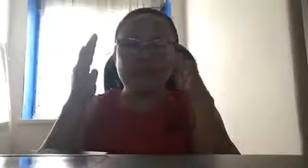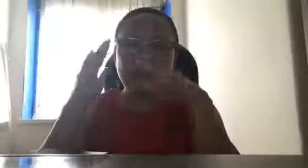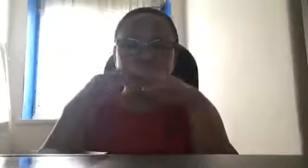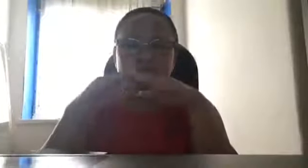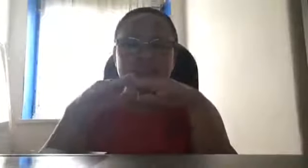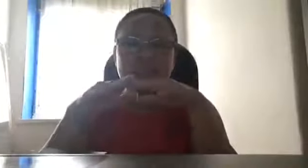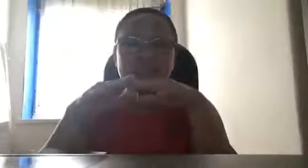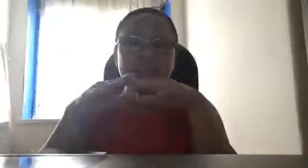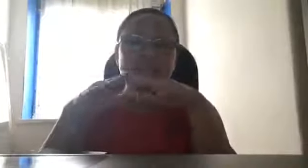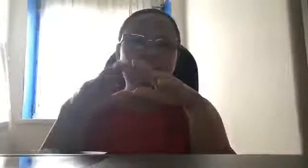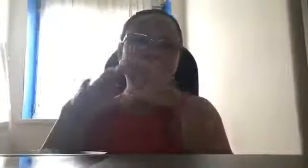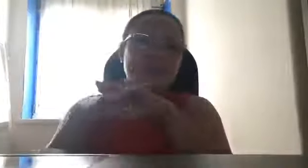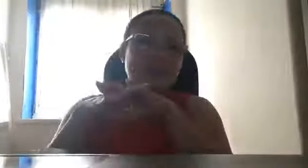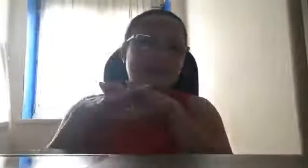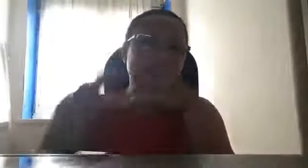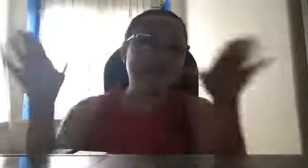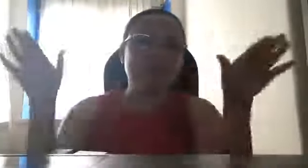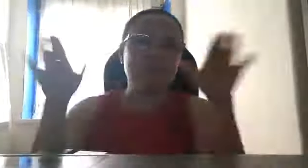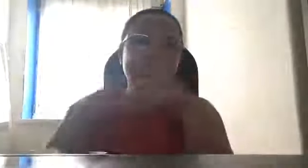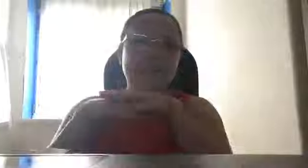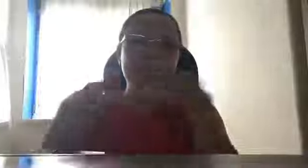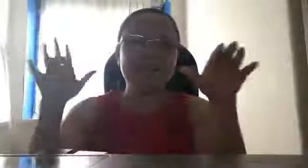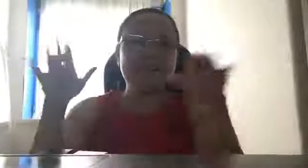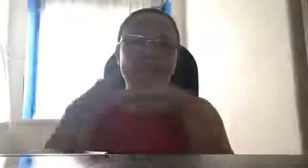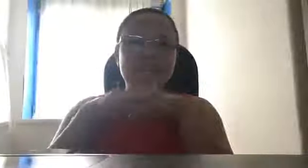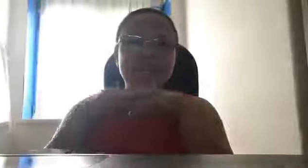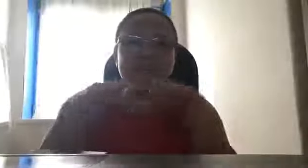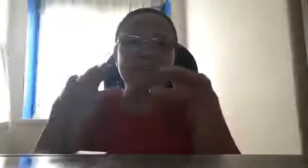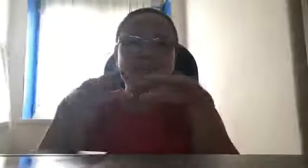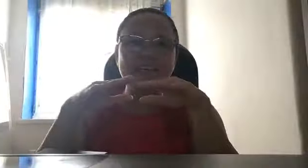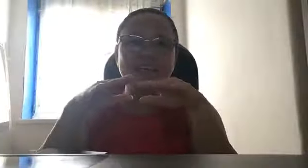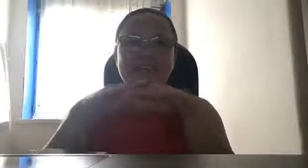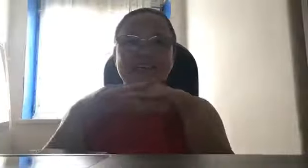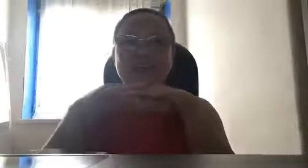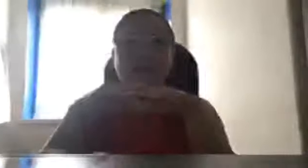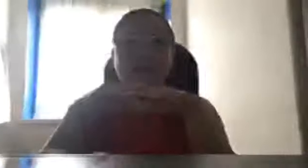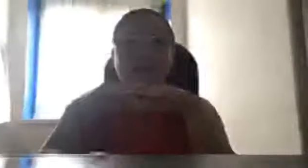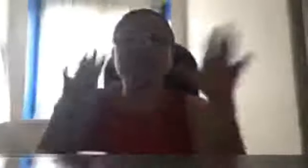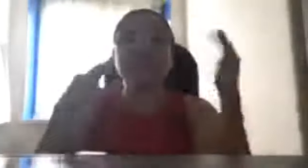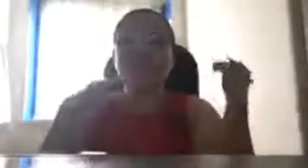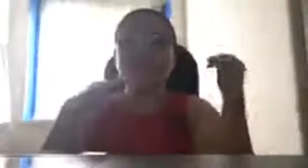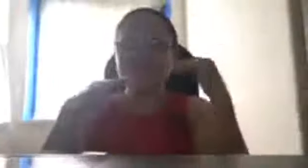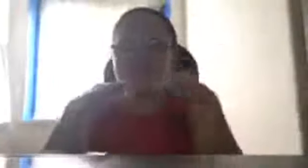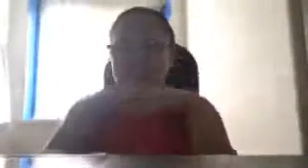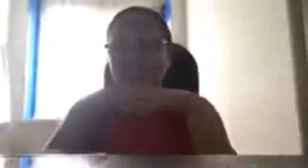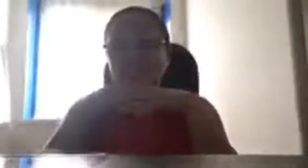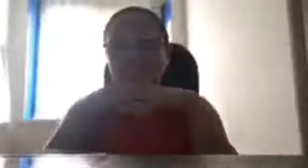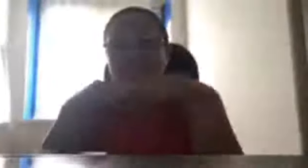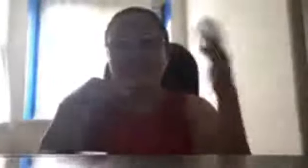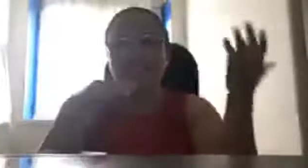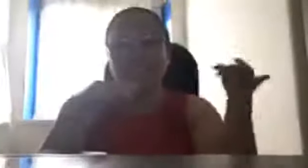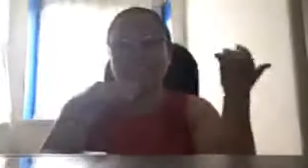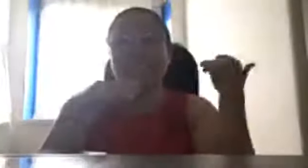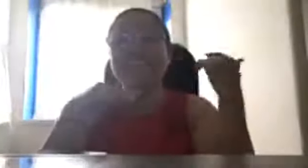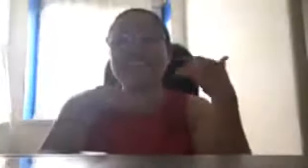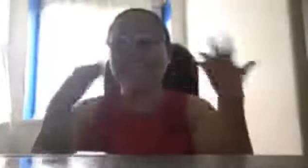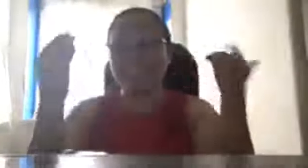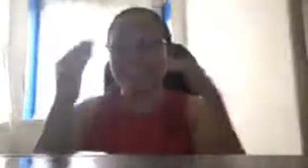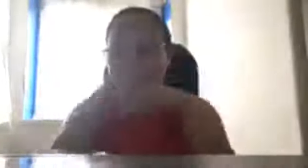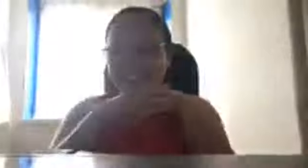iinganyuhin natin na, wala na yung mga, actually, mga, ano sila eh, mga scientist, eh,